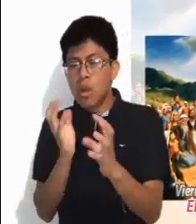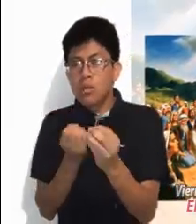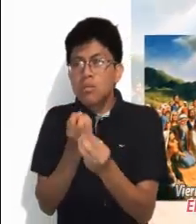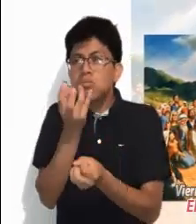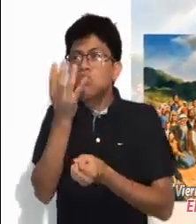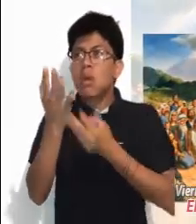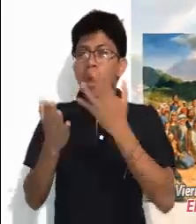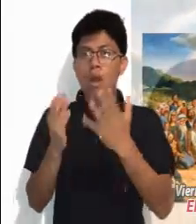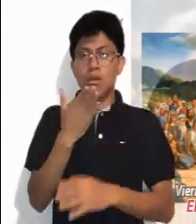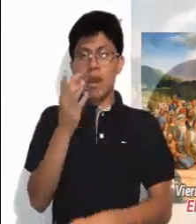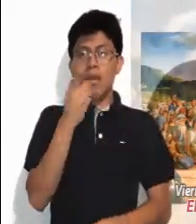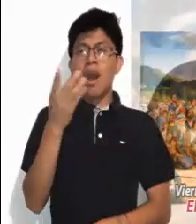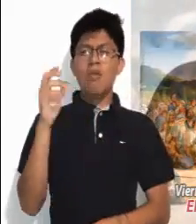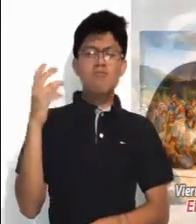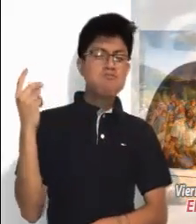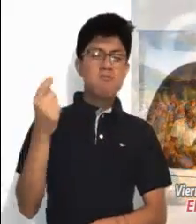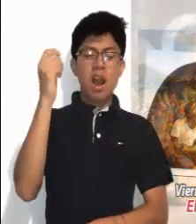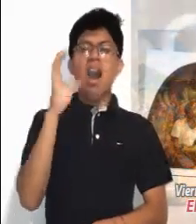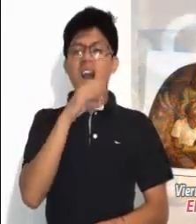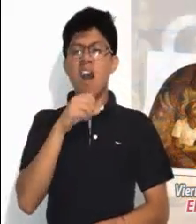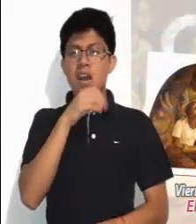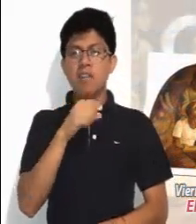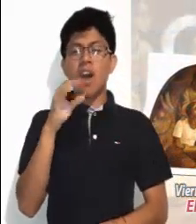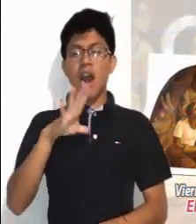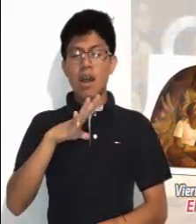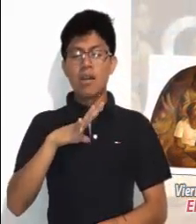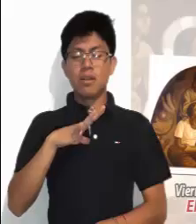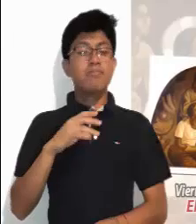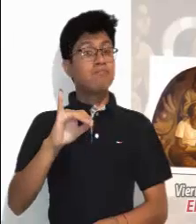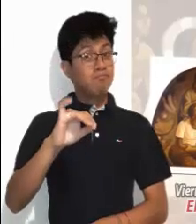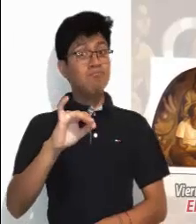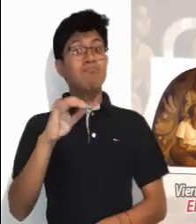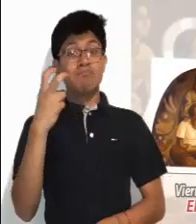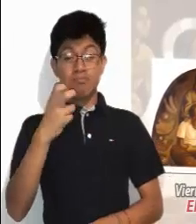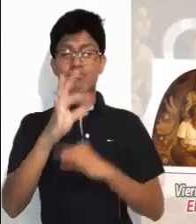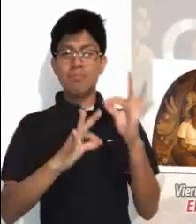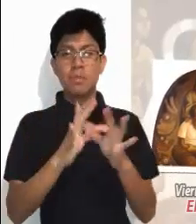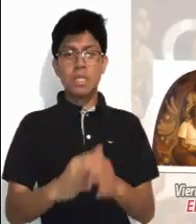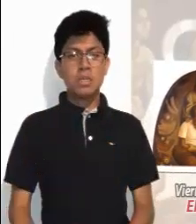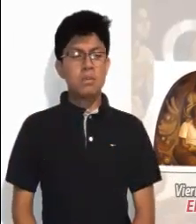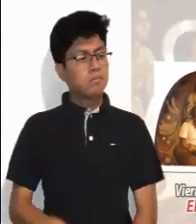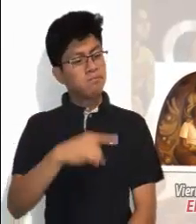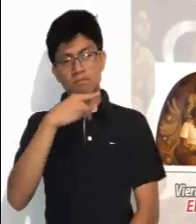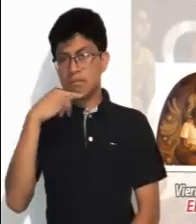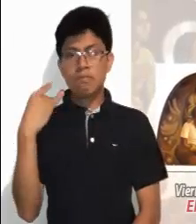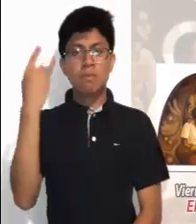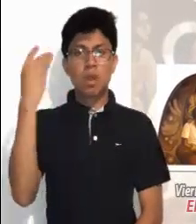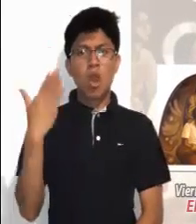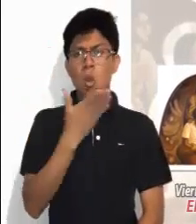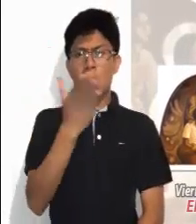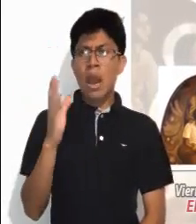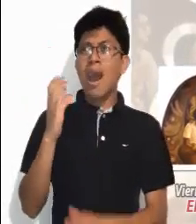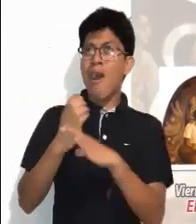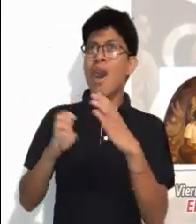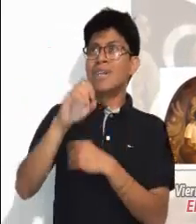sopla del sur, dicen que hará calor, y así sucede. Hipócritas, si